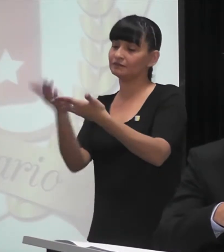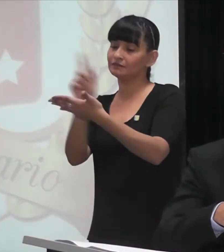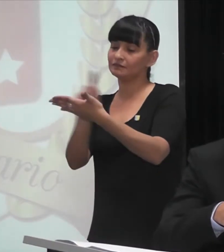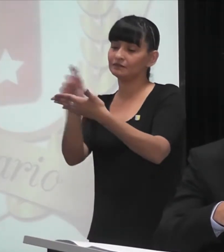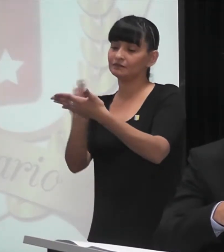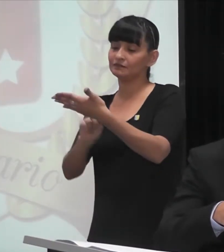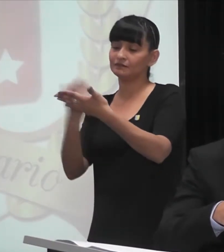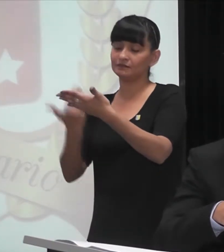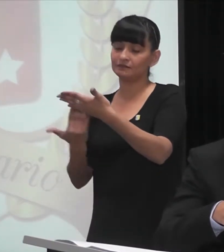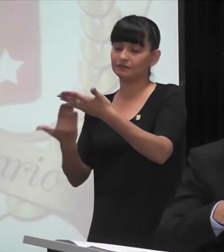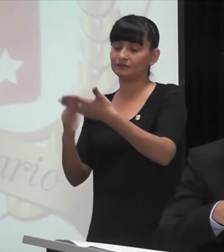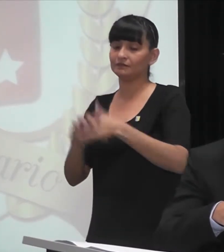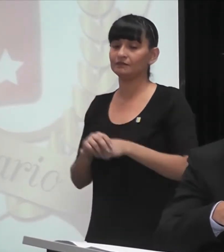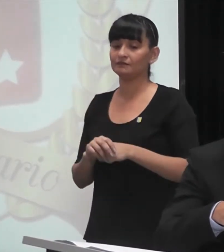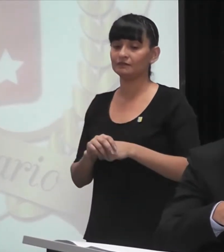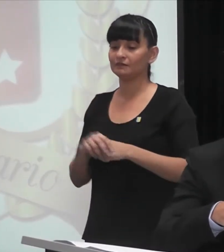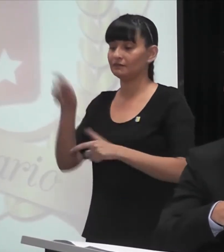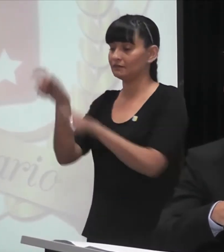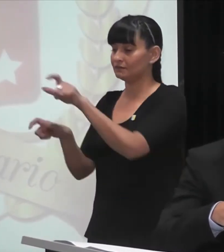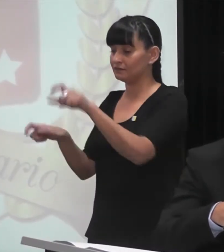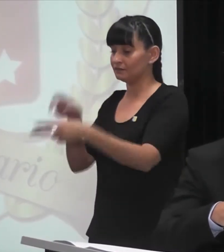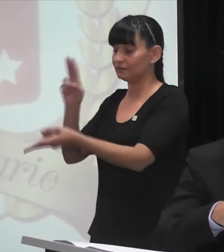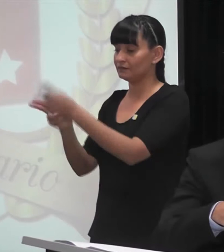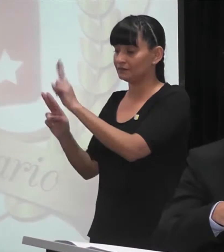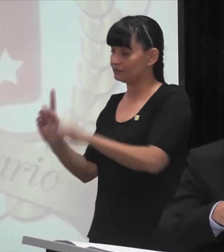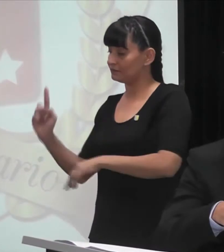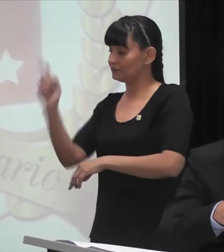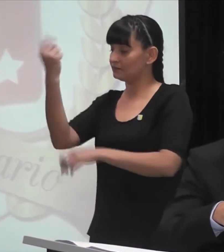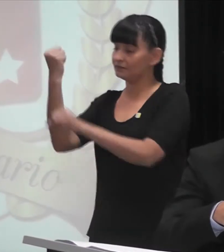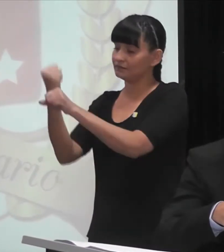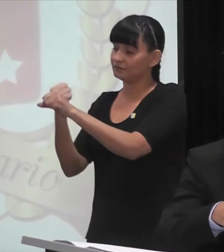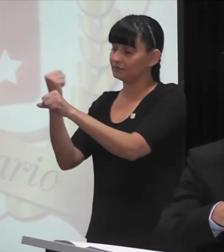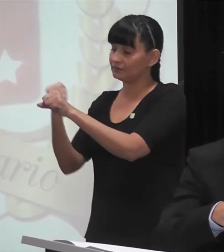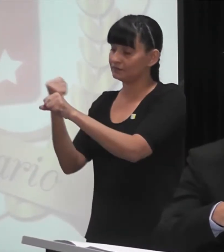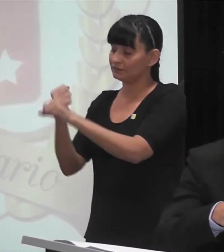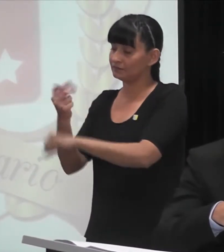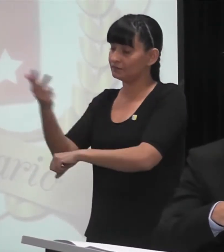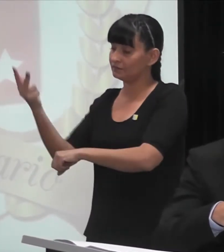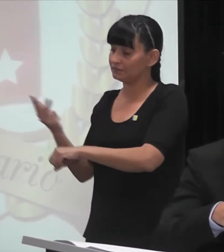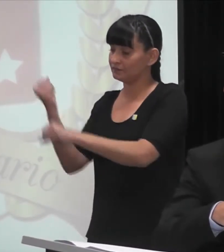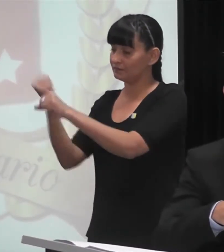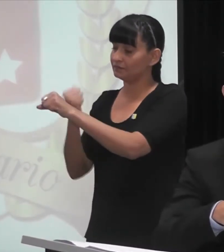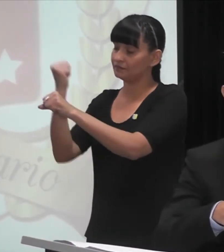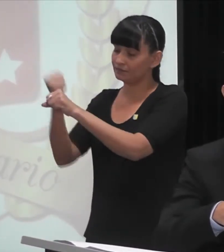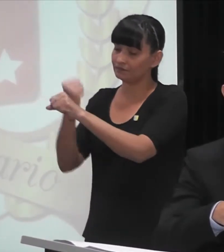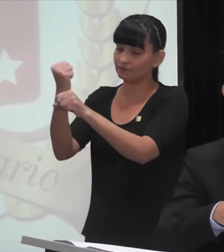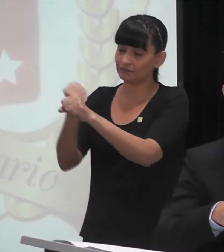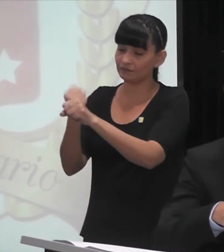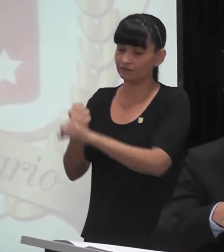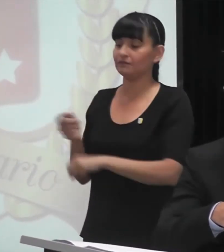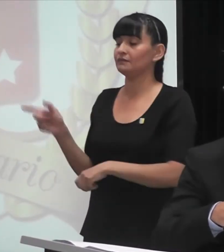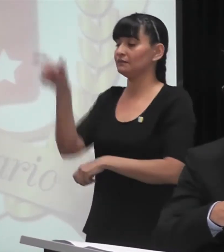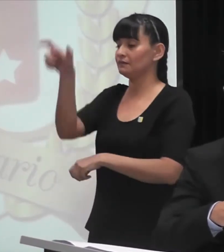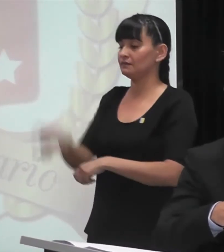A ese primer grupo de maestros incansables, señor Calón y señor Tramasi, padre